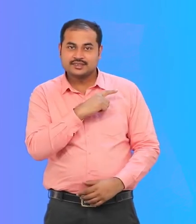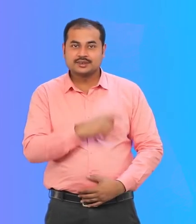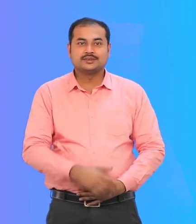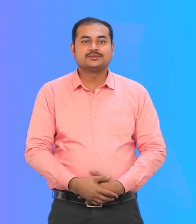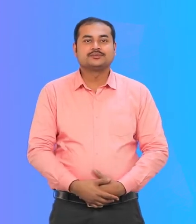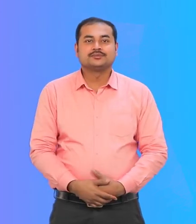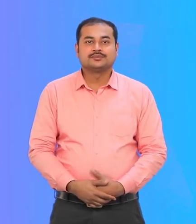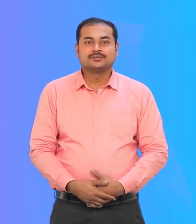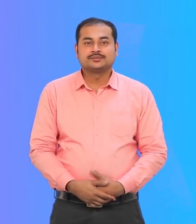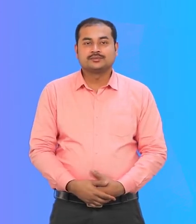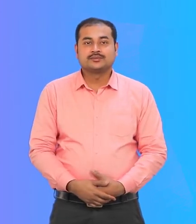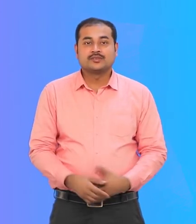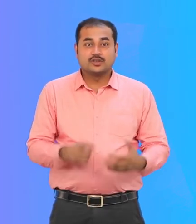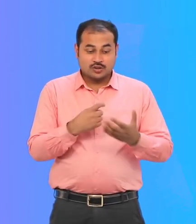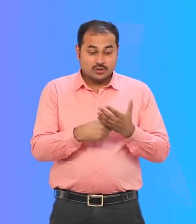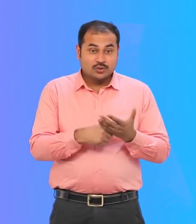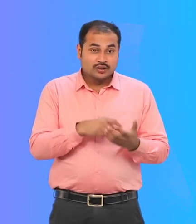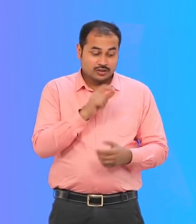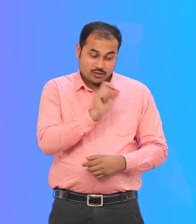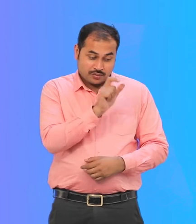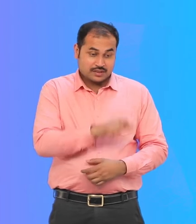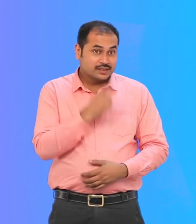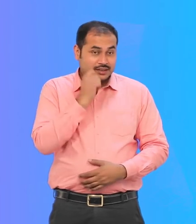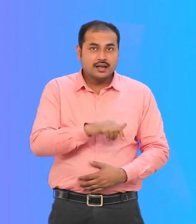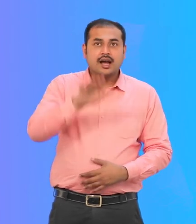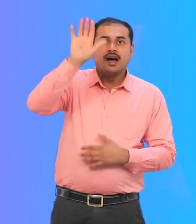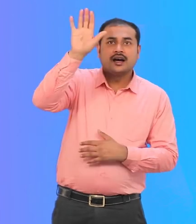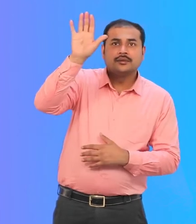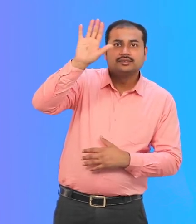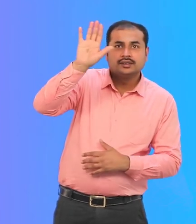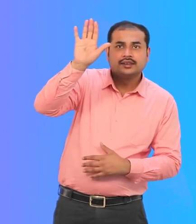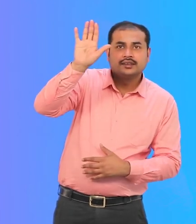को बोलने की इजाजत लेने के लिए हाथ खड़ा करते हुए दिखाया गया है